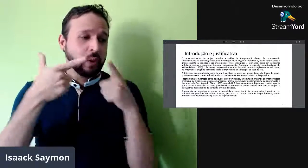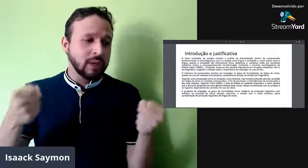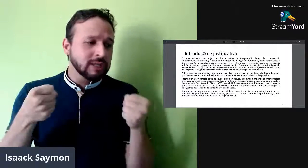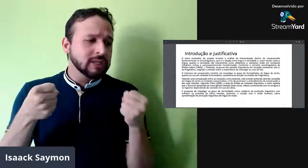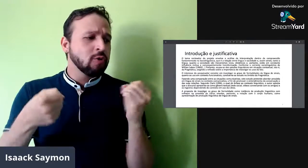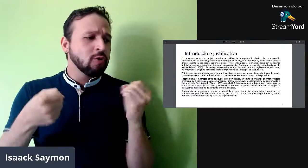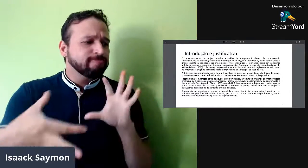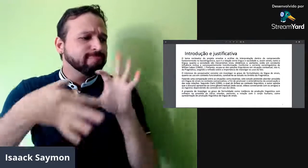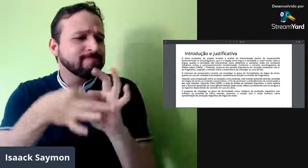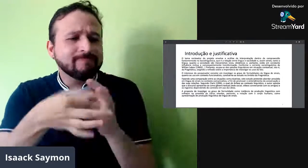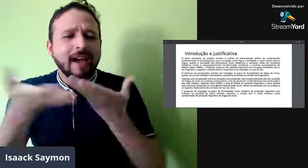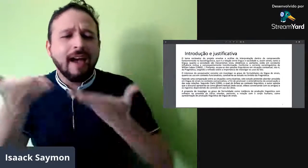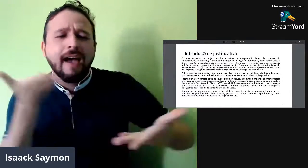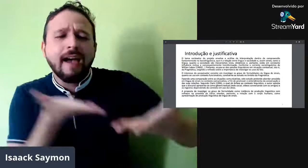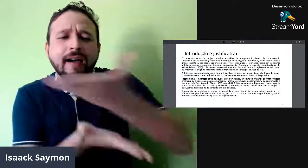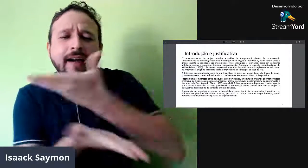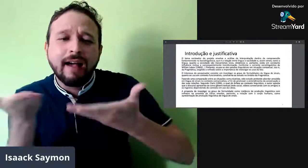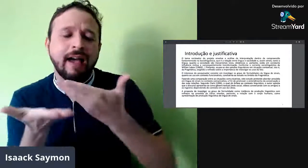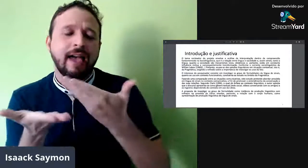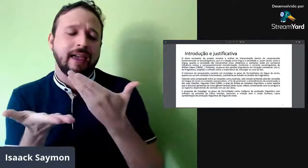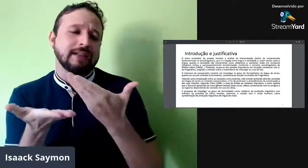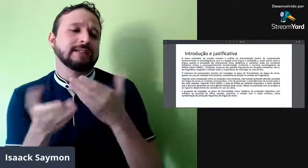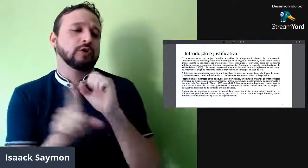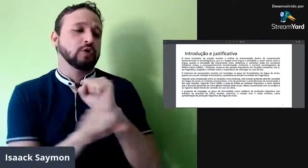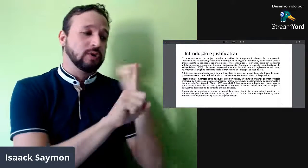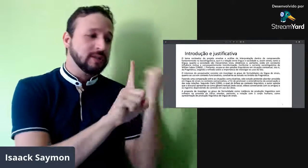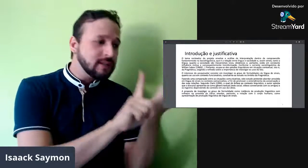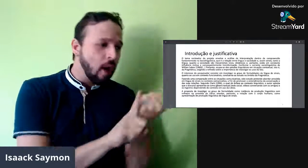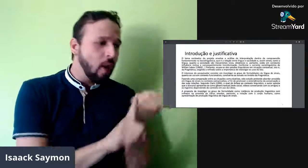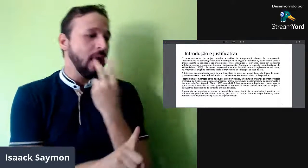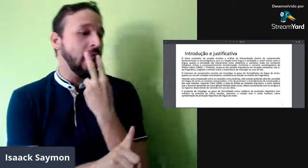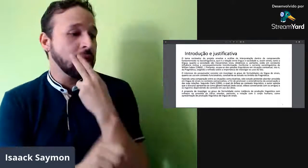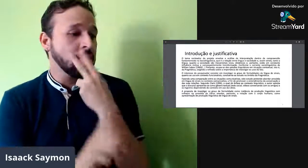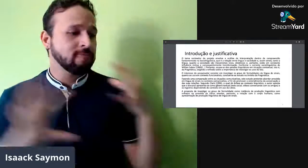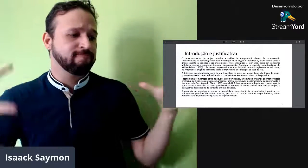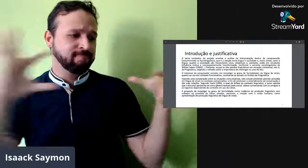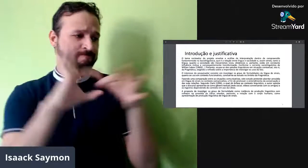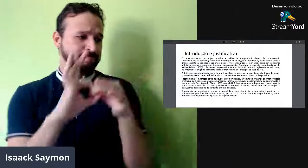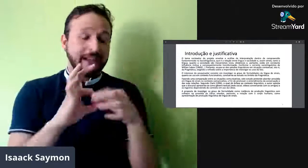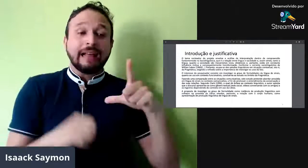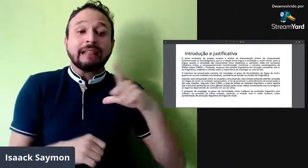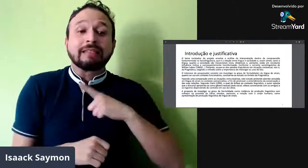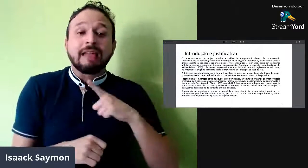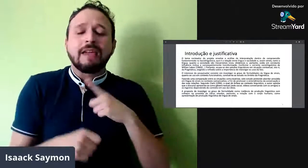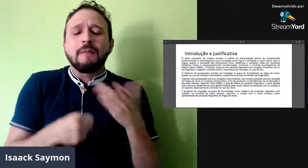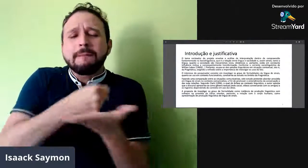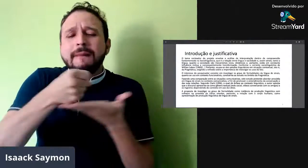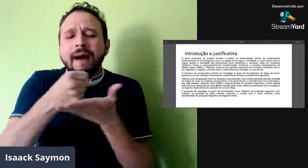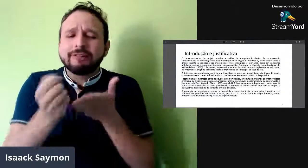como funciona essa linguística básica na sociolinguística, né?